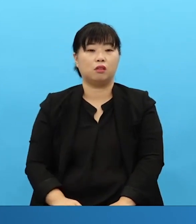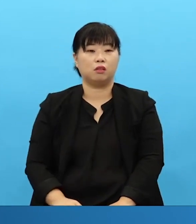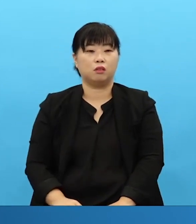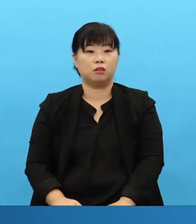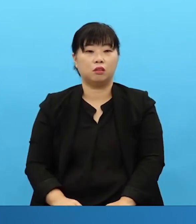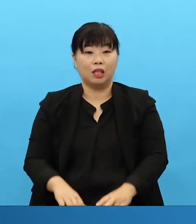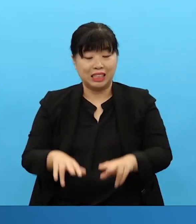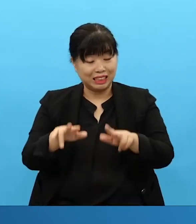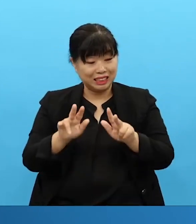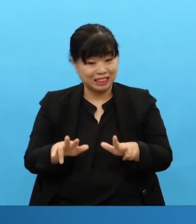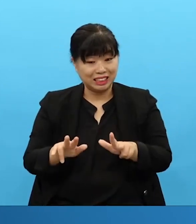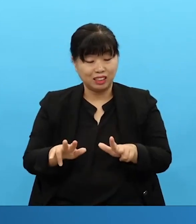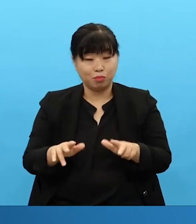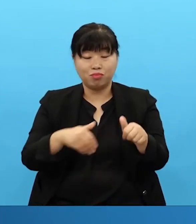That right now is an age of delivery.